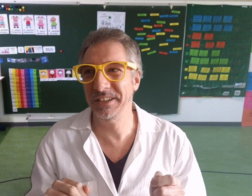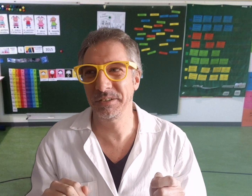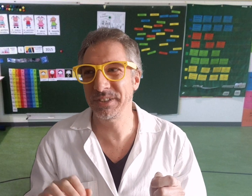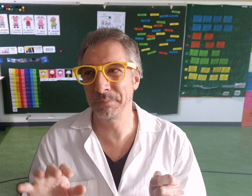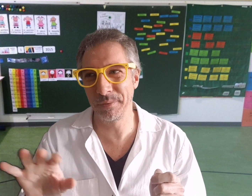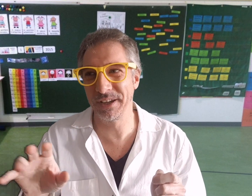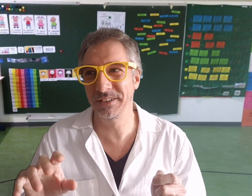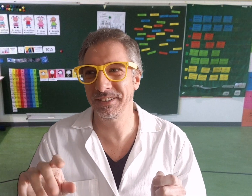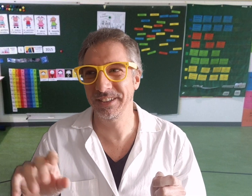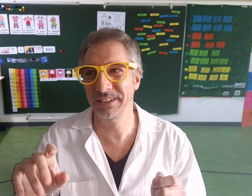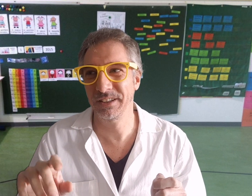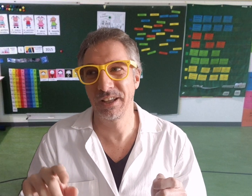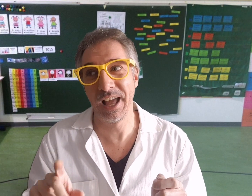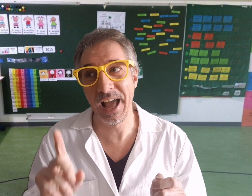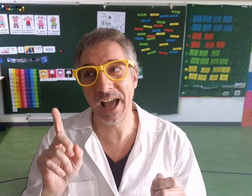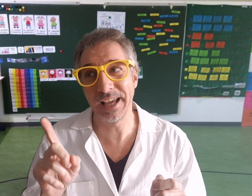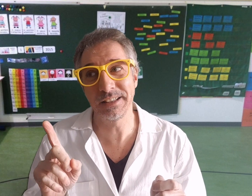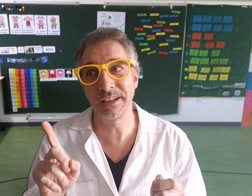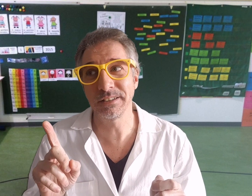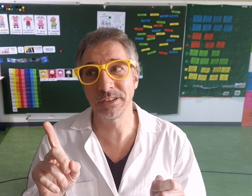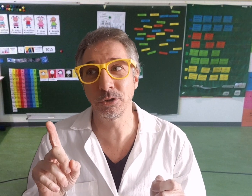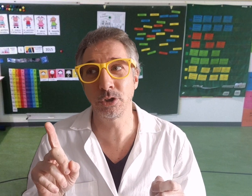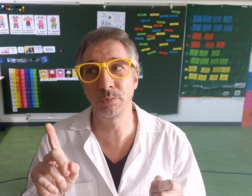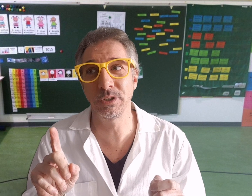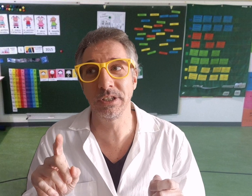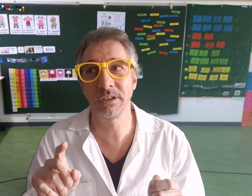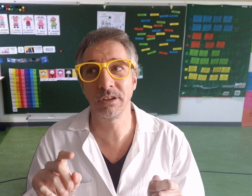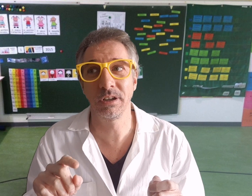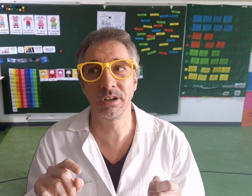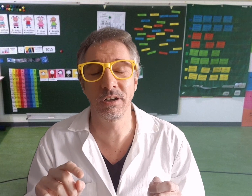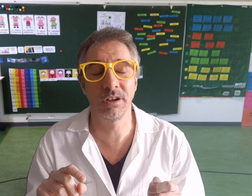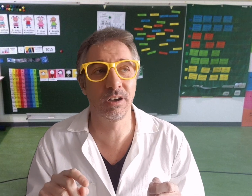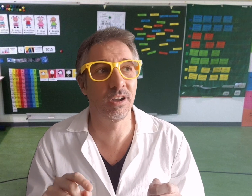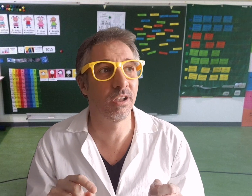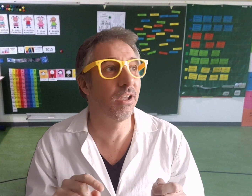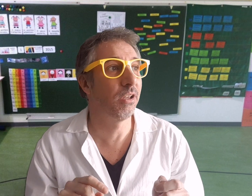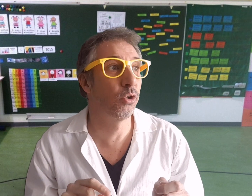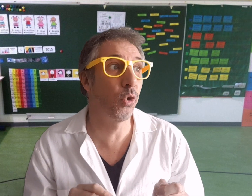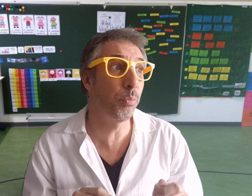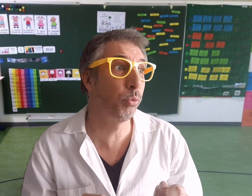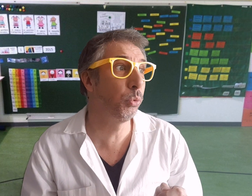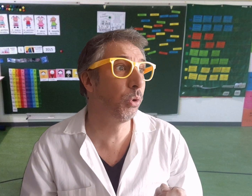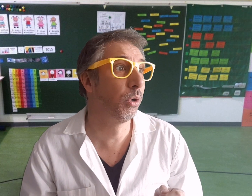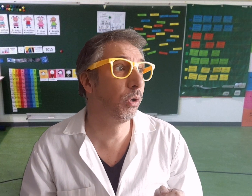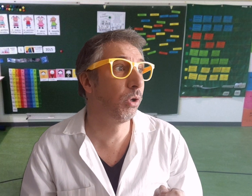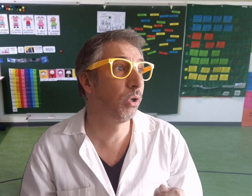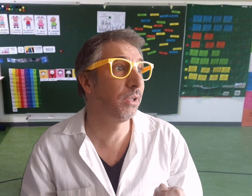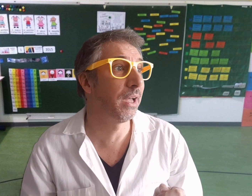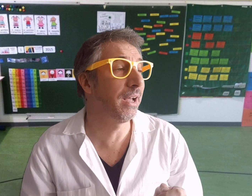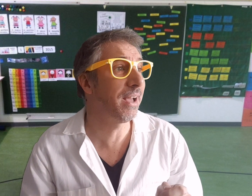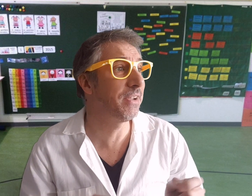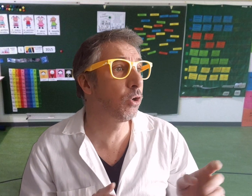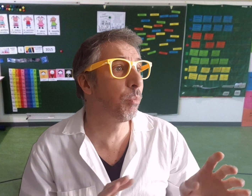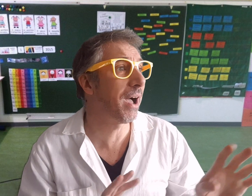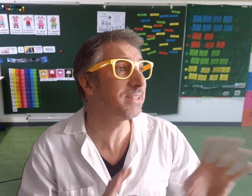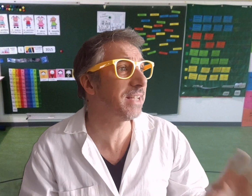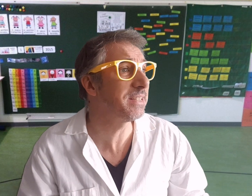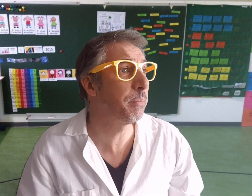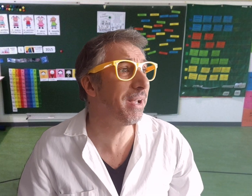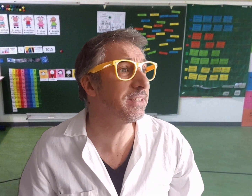mais c'est pas bien. Arrête hein, sinon je te punis. Non plus ! Hein, avec le bras, ça c'est pas un